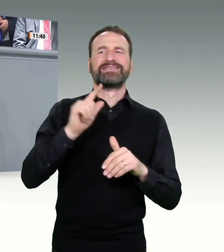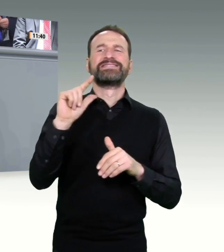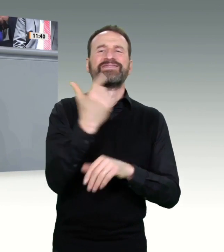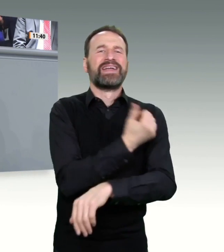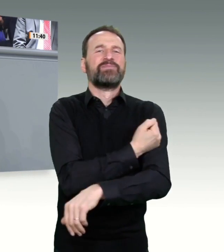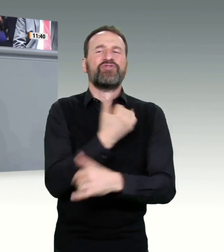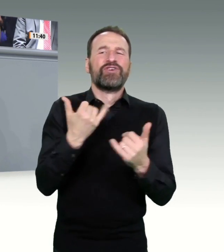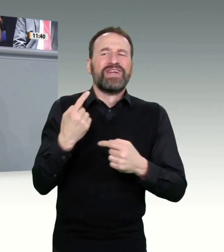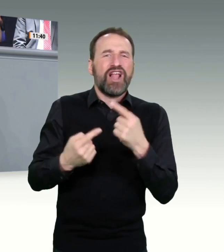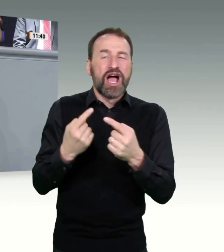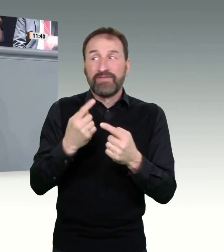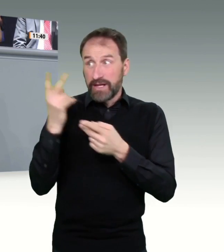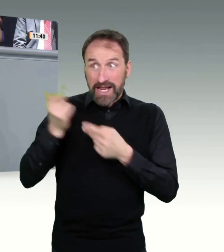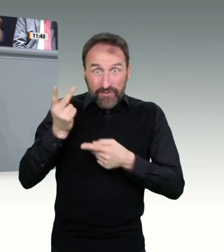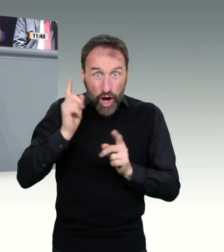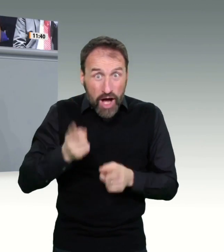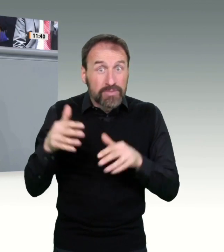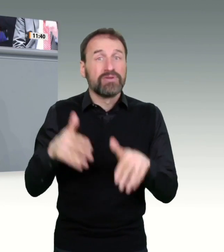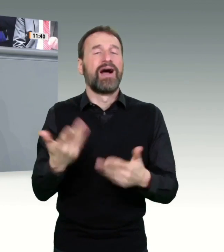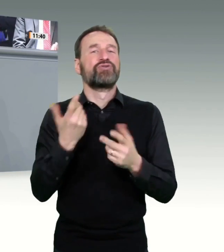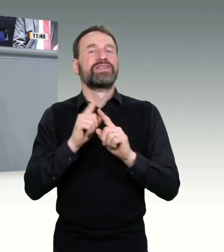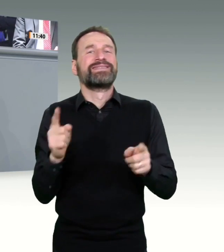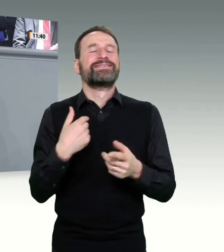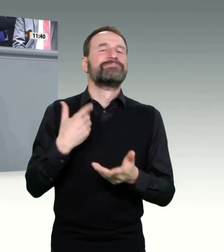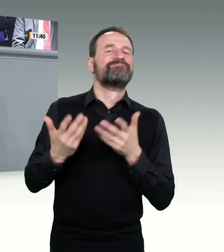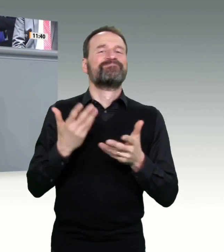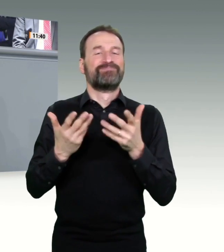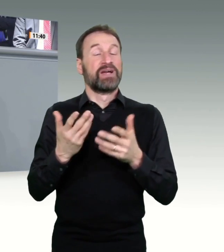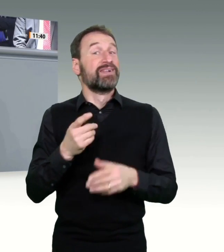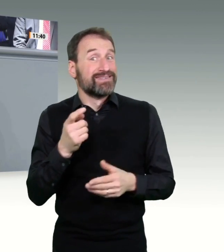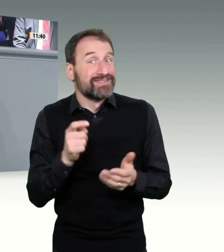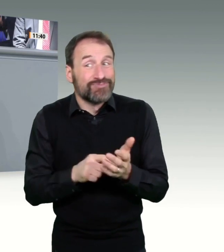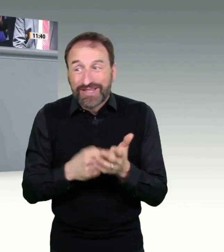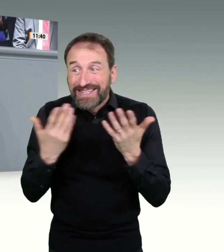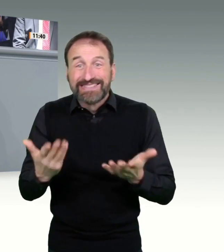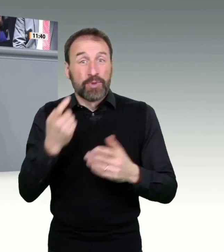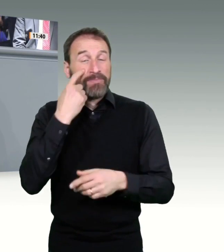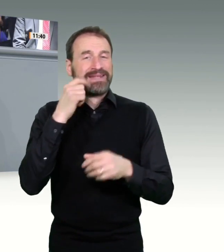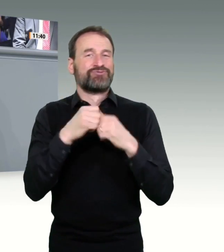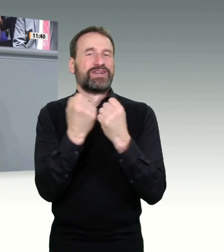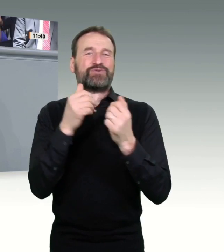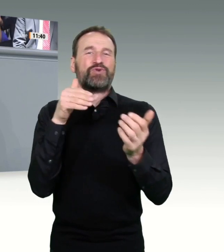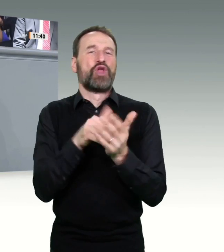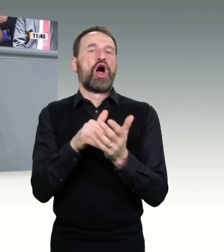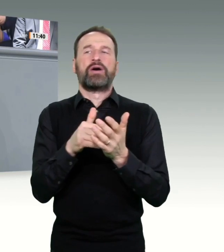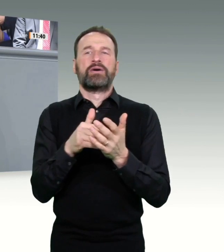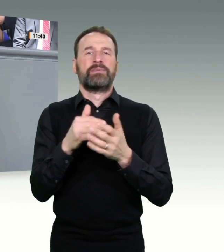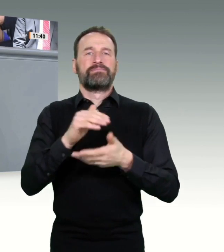Situation, wo wir eine begrenzte Menge auch haben. Und deswegen bin ich erstmal ganz grundsätzlich, kann ich das an der einen oder anderen Stelle